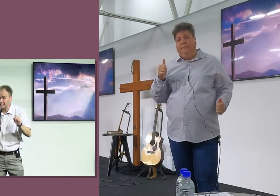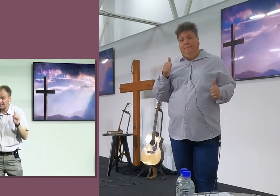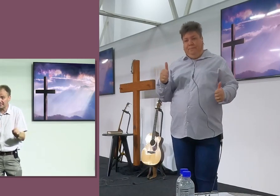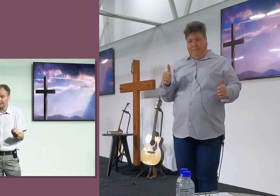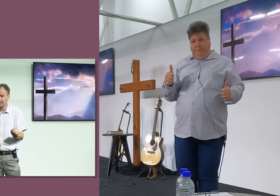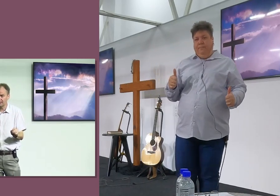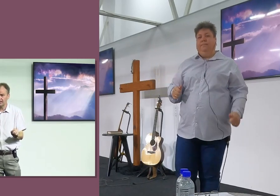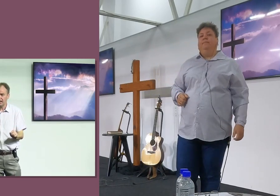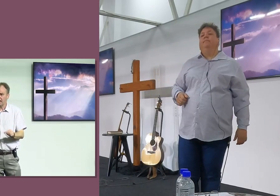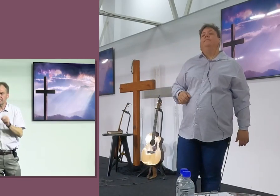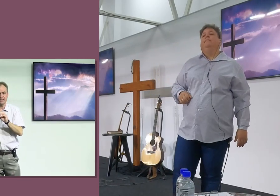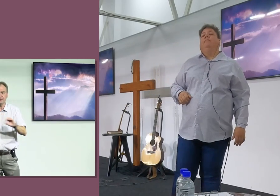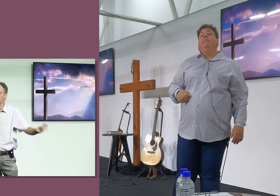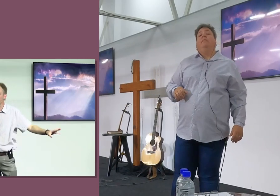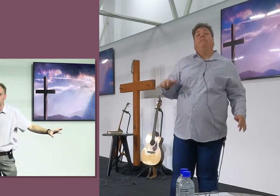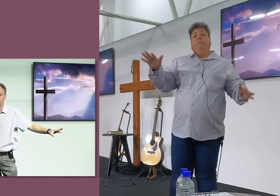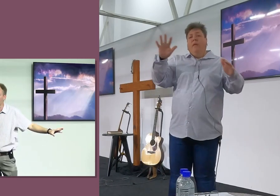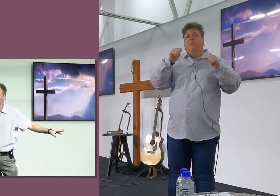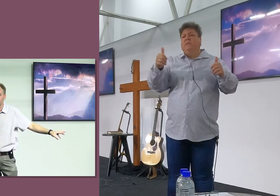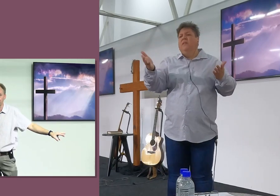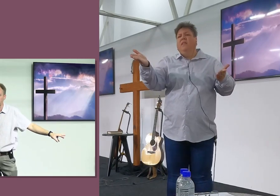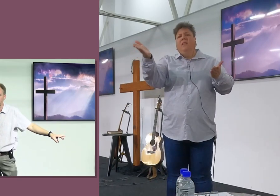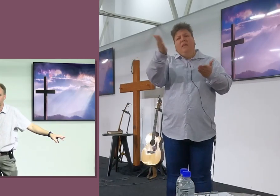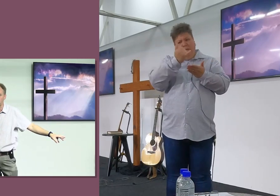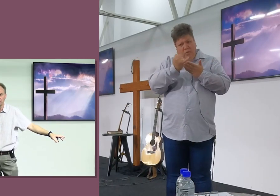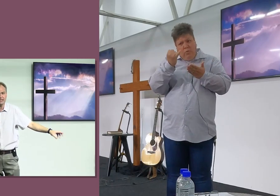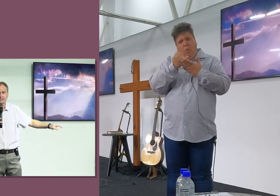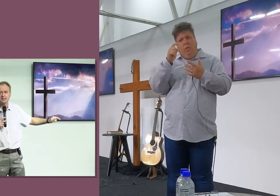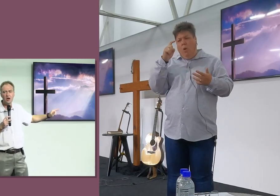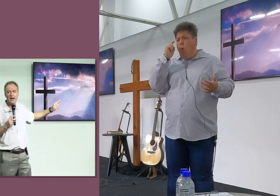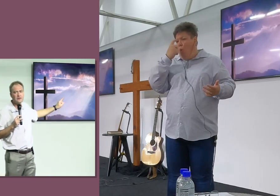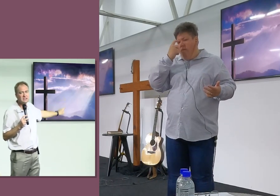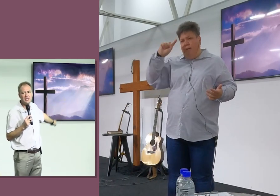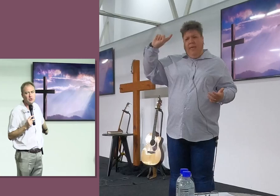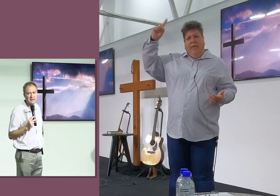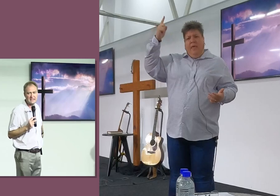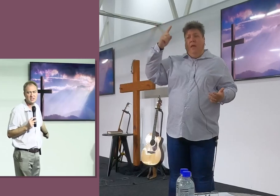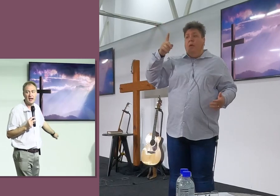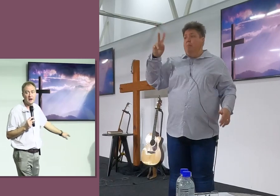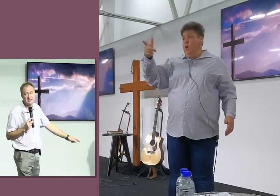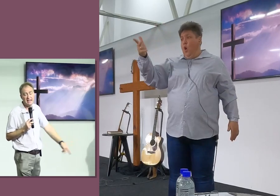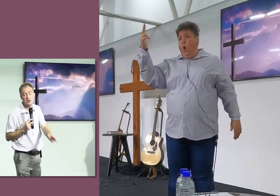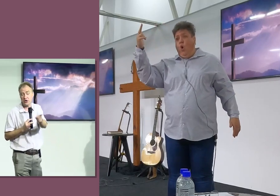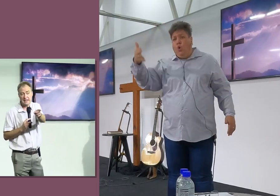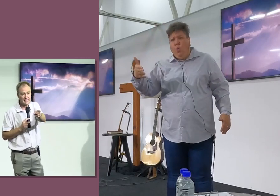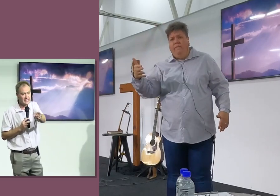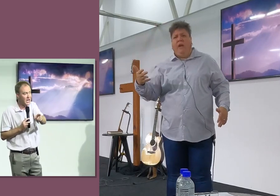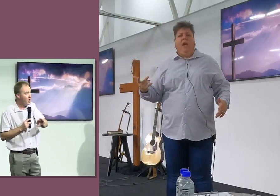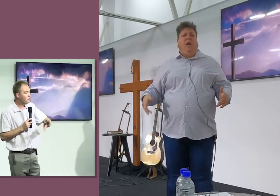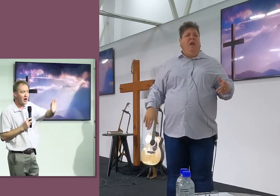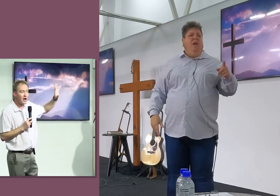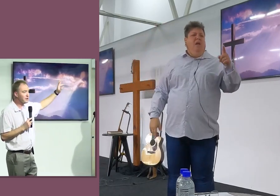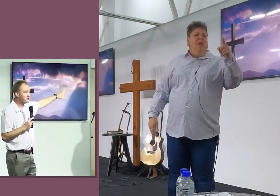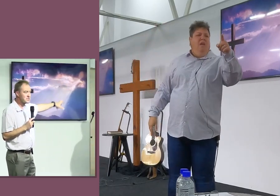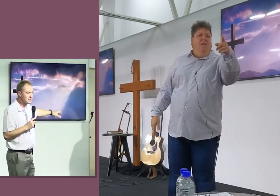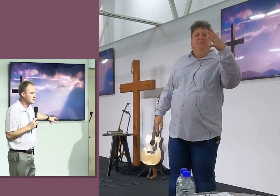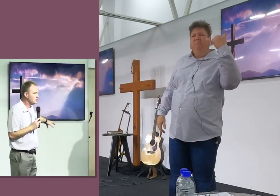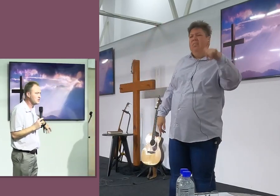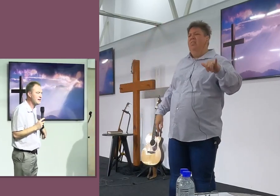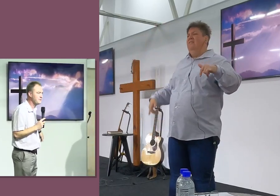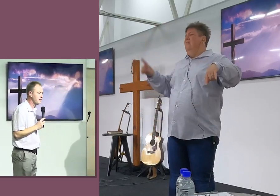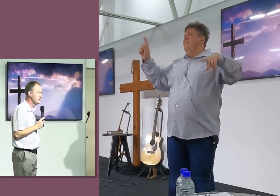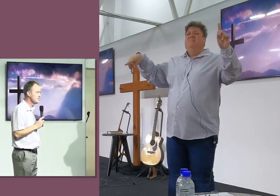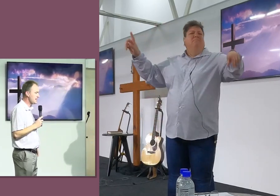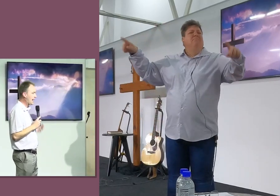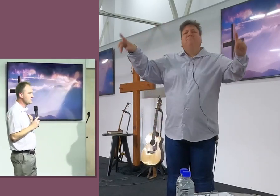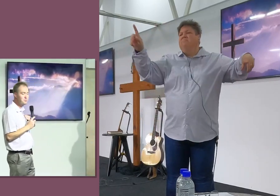van ons wat hier sit, Is ewe sondig in die oor van die heren, Moe nie dink, Dat die ouwe wat hier over is, Die ouwe wat jy in die korant lees, Of die ouwe die verskrikkelijke